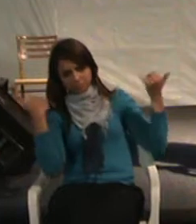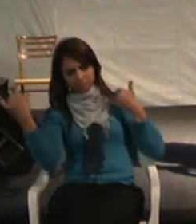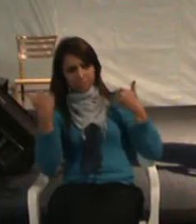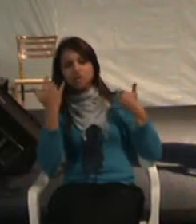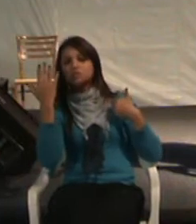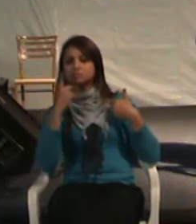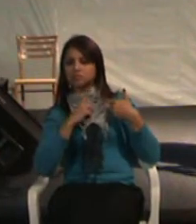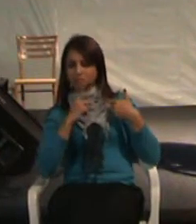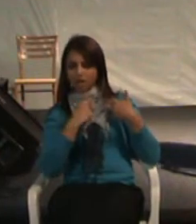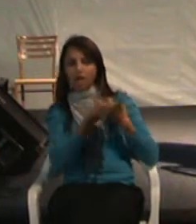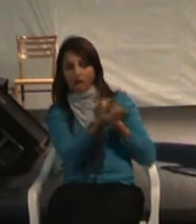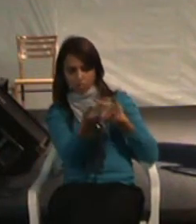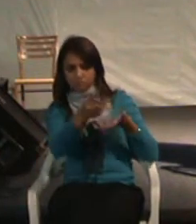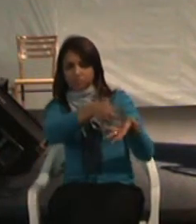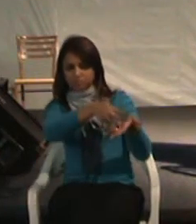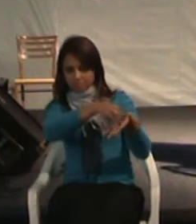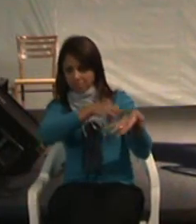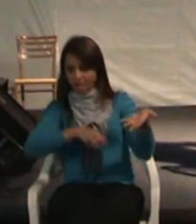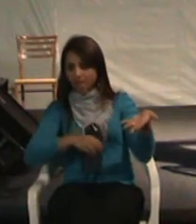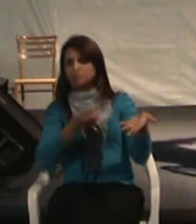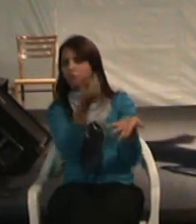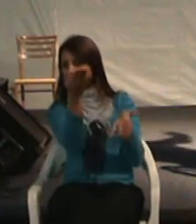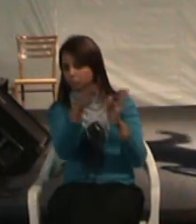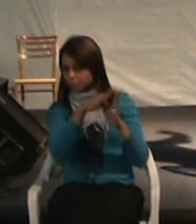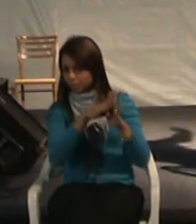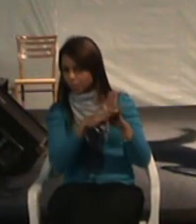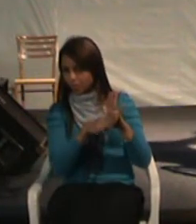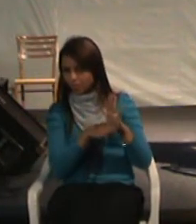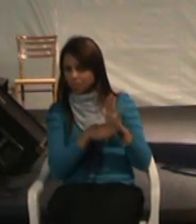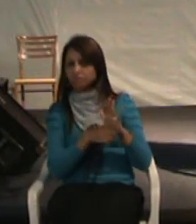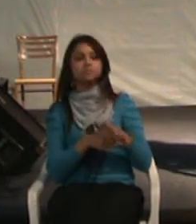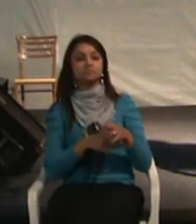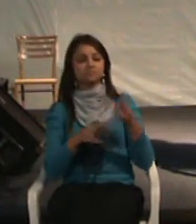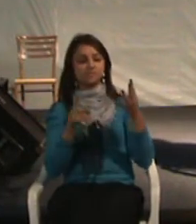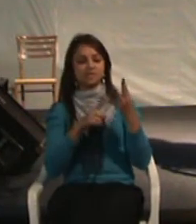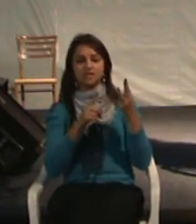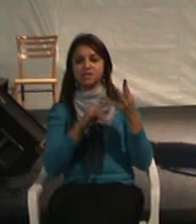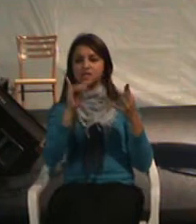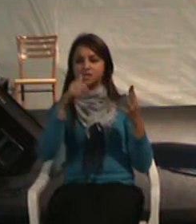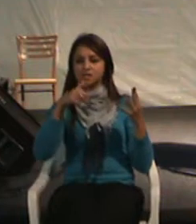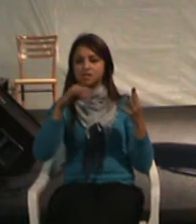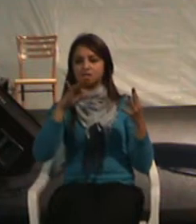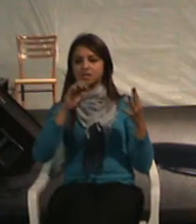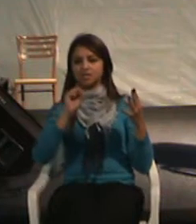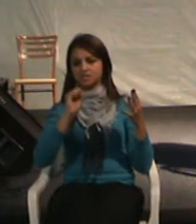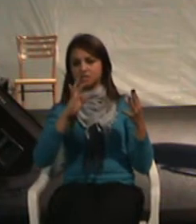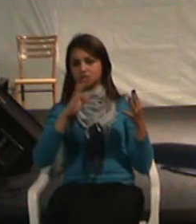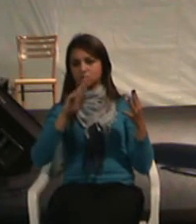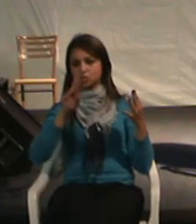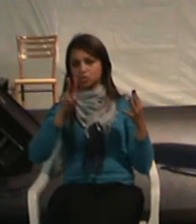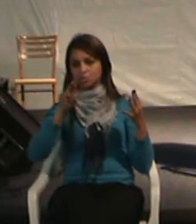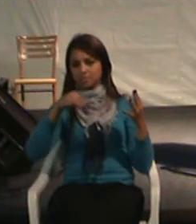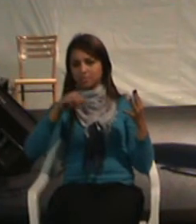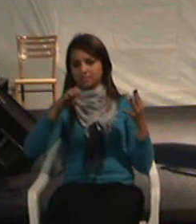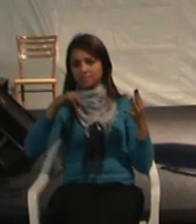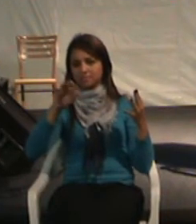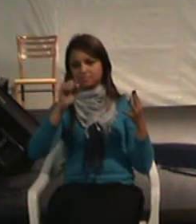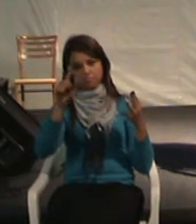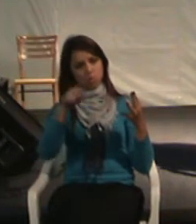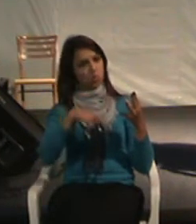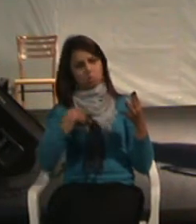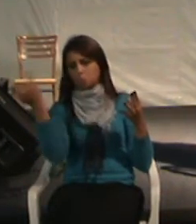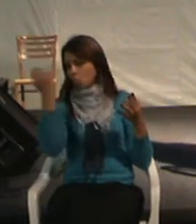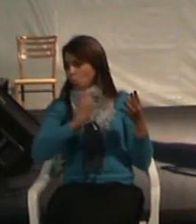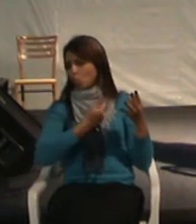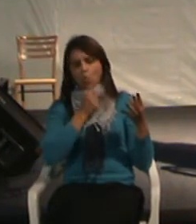desenvolve alguns métodos, alguns programas. Instrumental. Eu ainda não tenho a informação de